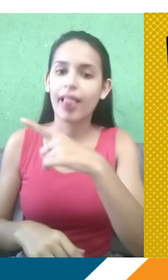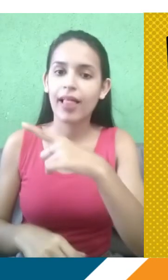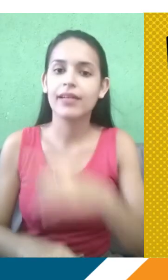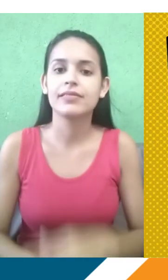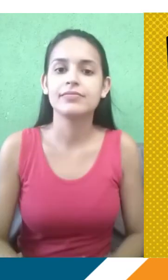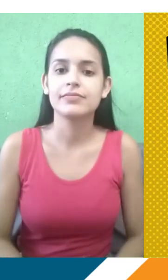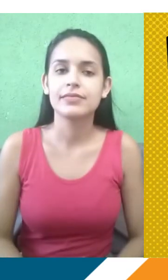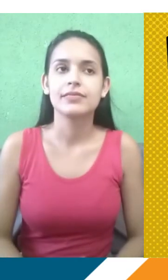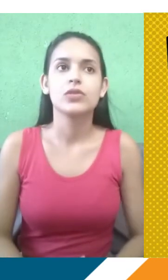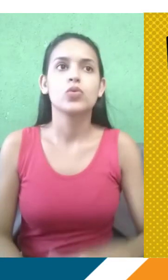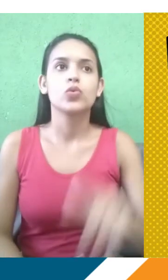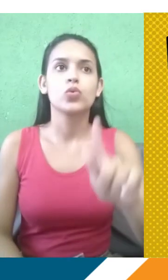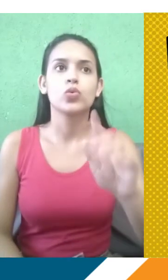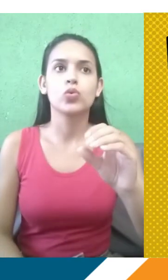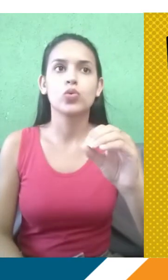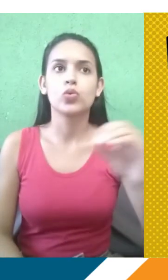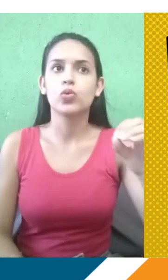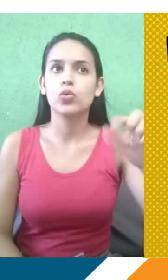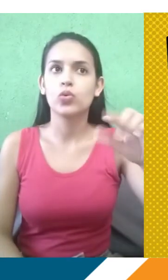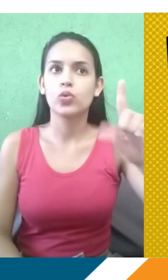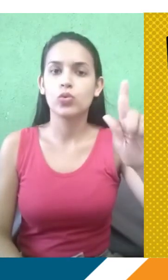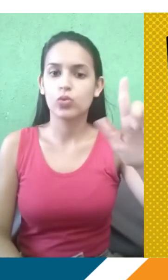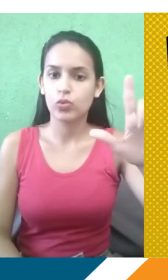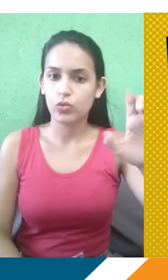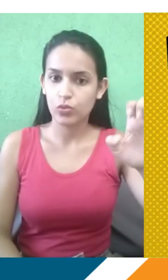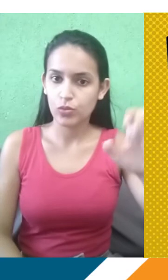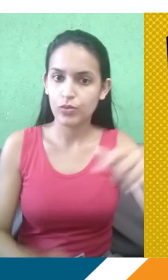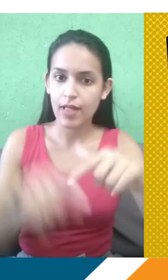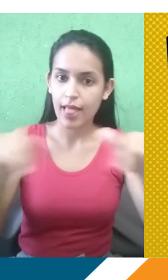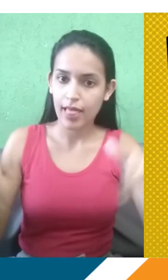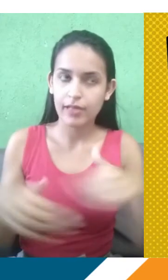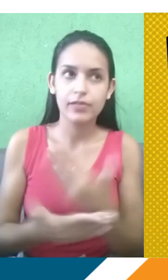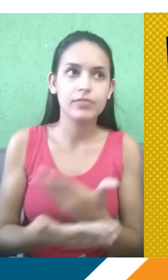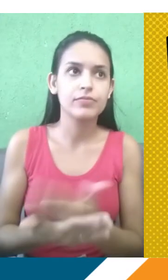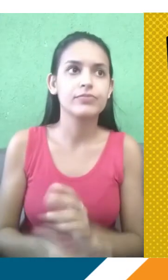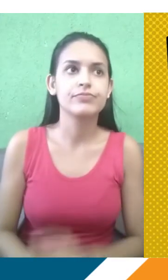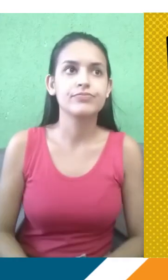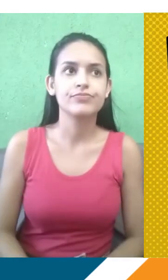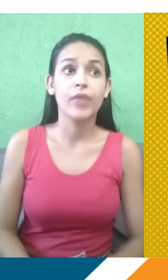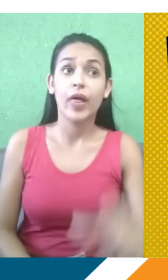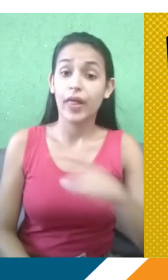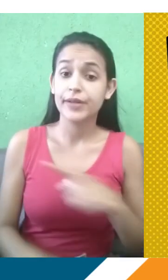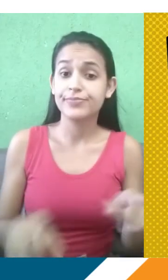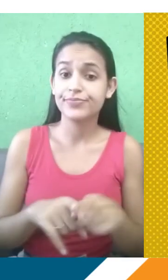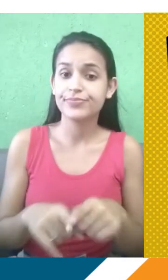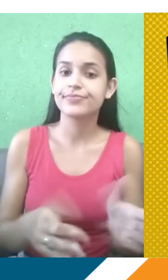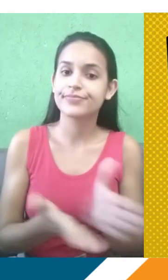de Aula e também vão estar disponíveis em outros canais. No CISPVS, a gente tem também o material de base para vocês que é a apostila. A apostila de todas as